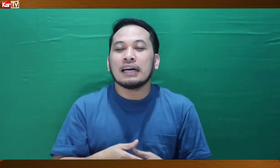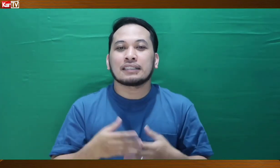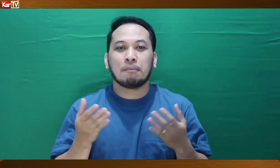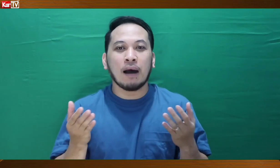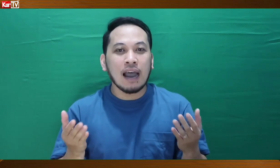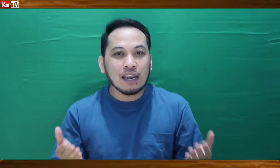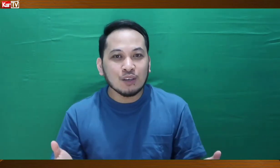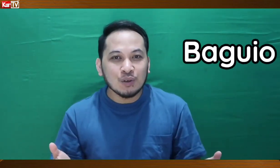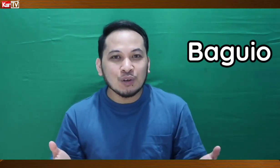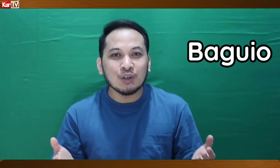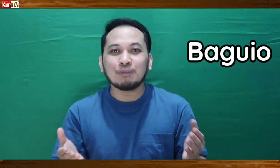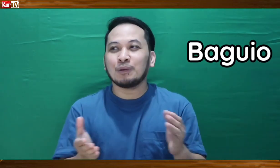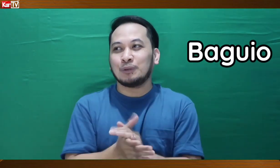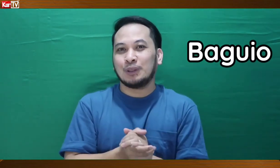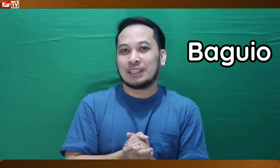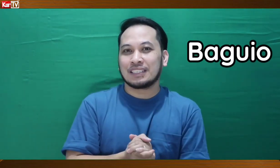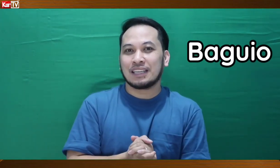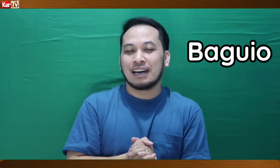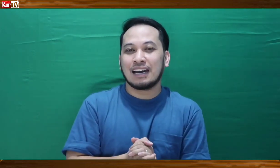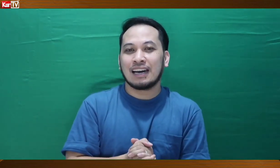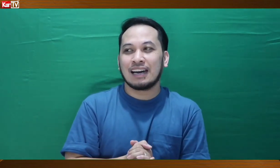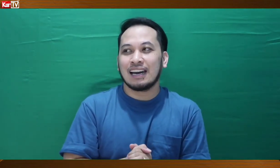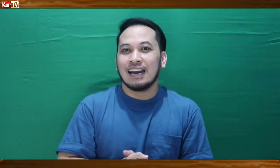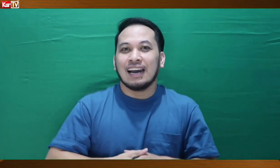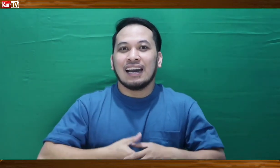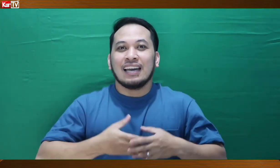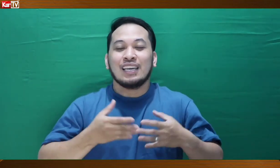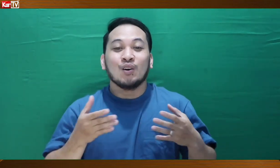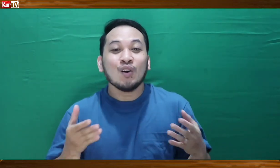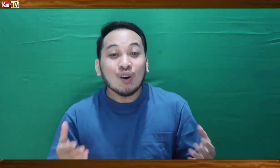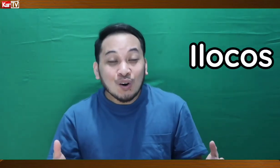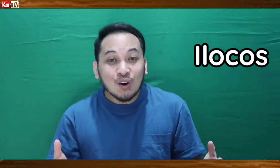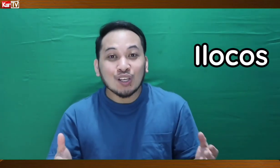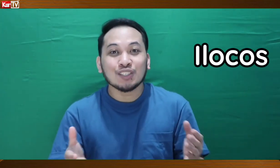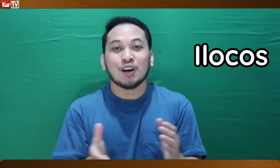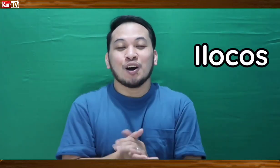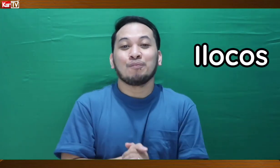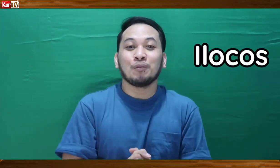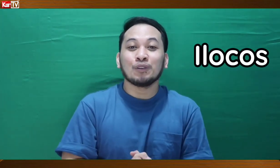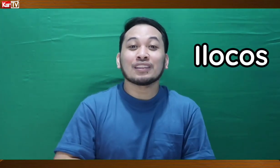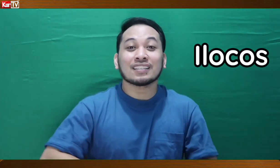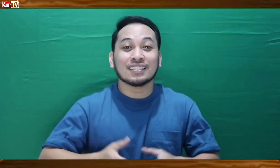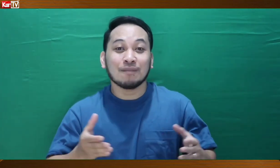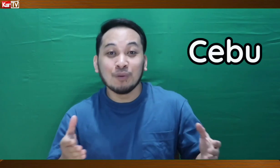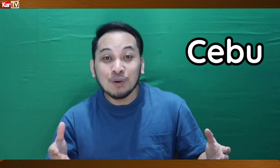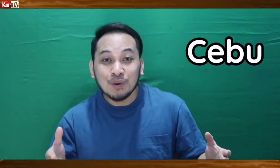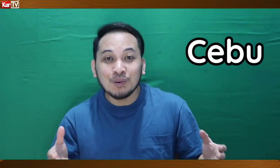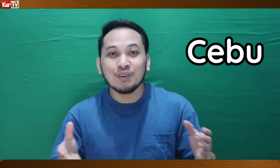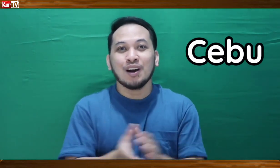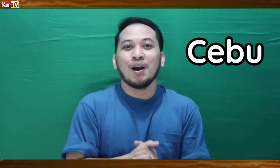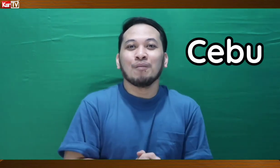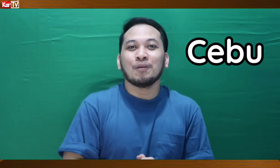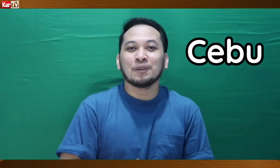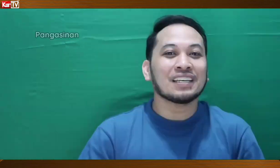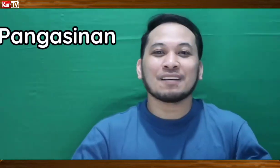Sa Bagyo, pupunta sa Ilocos, pupunta sa Cebu, pupunta sa